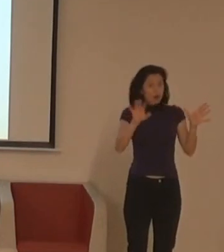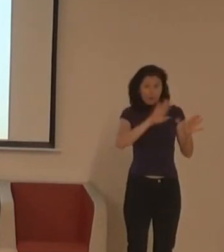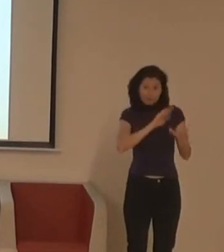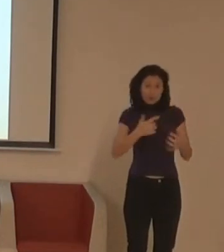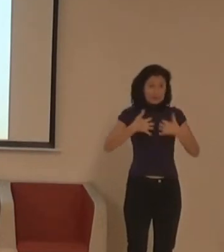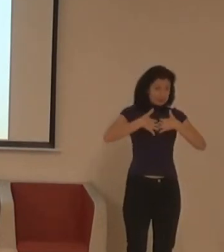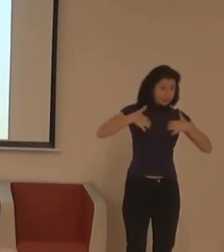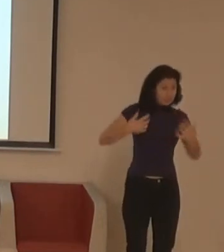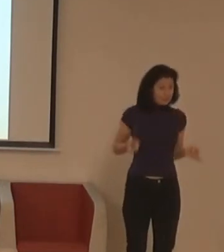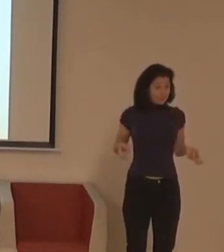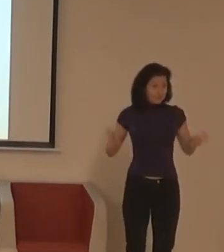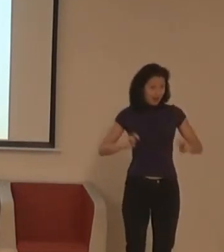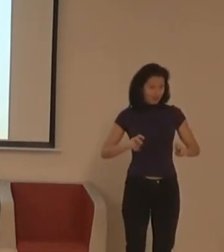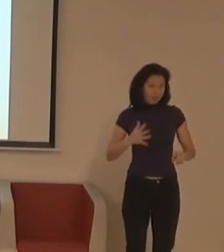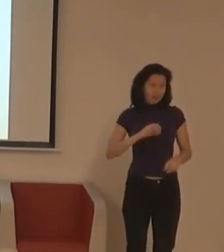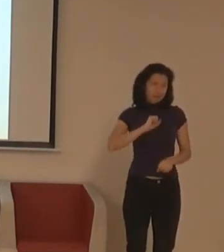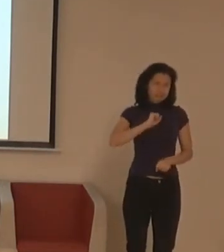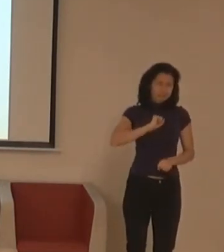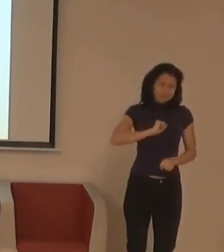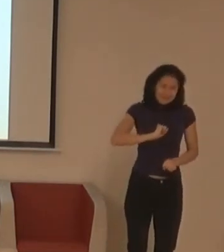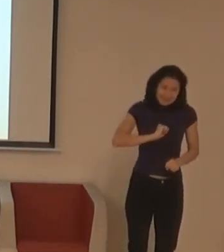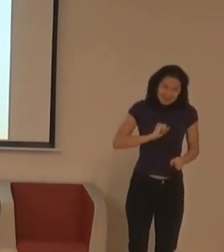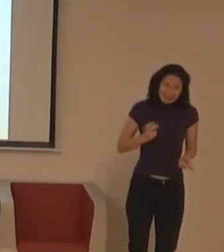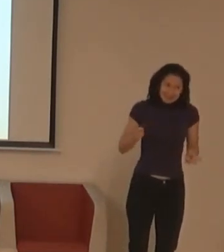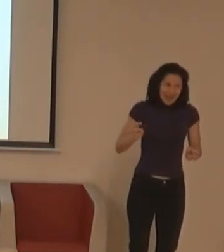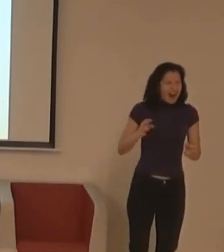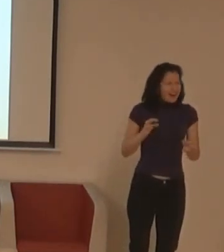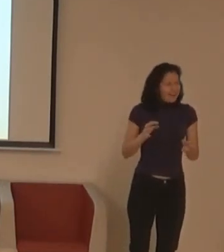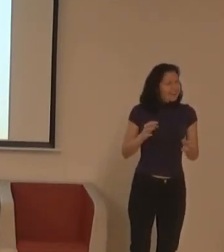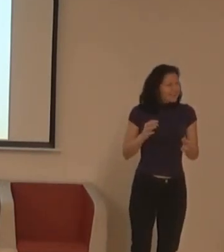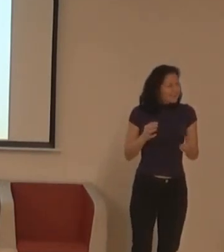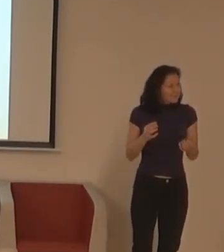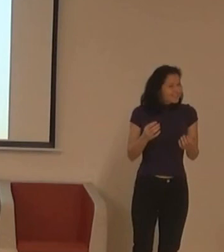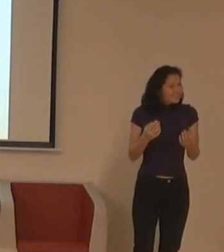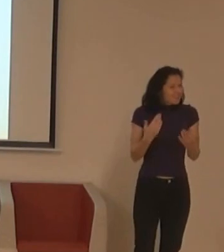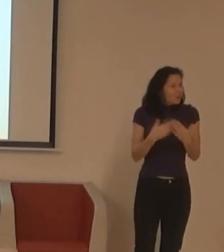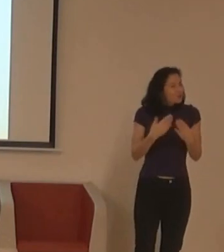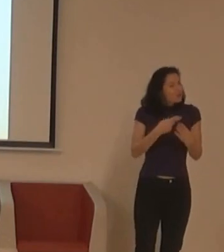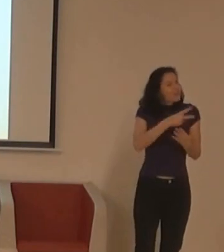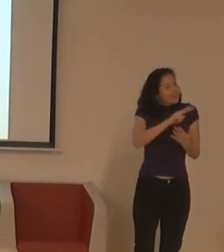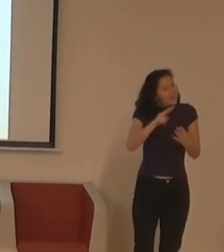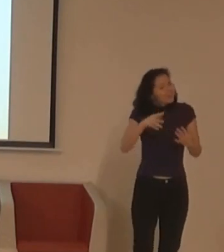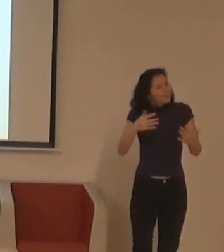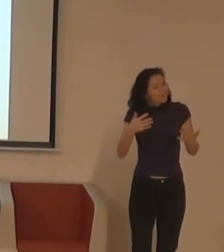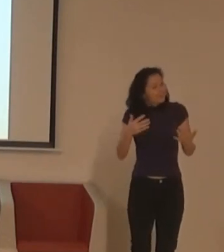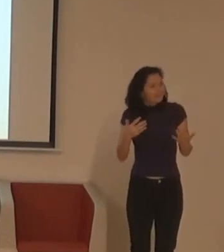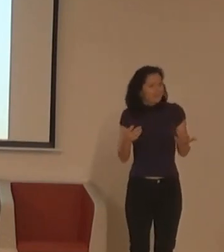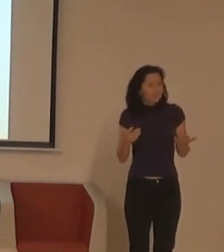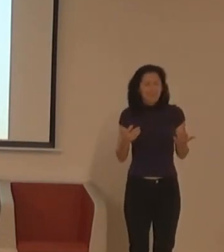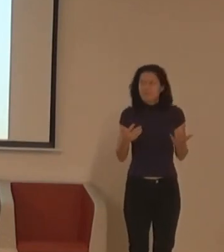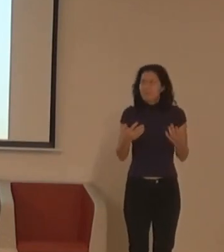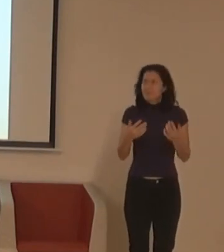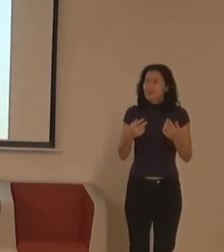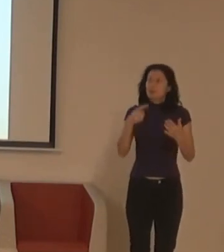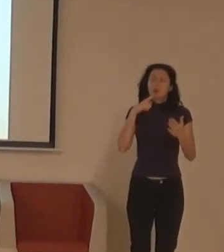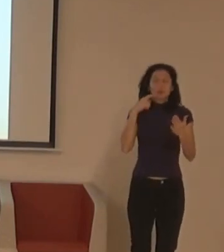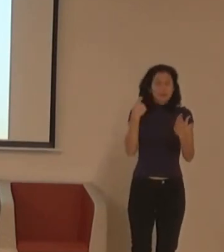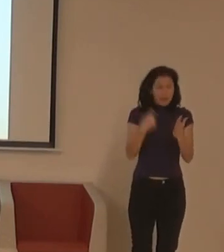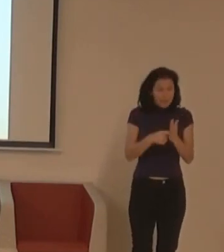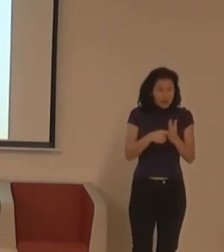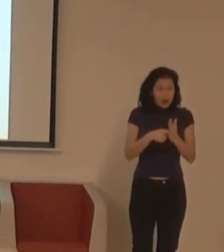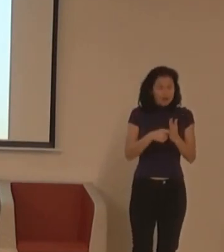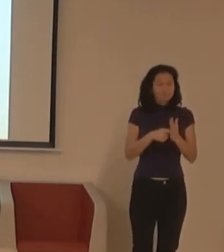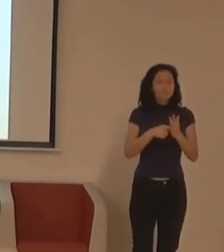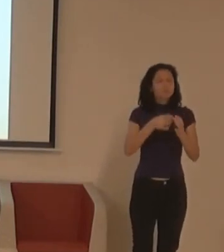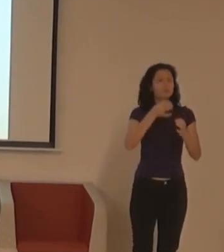A proto se vás chci zeptat. Kdybychom dokázali, že exkluze, vyčleněvání způsobuje fyzickou bolest, že nás